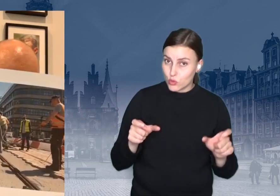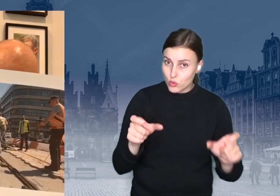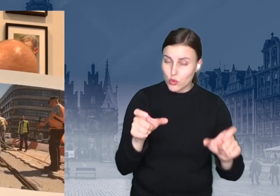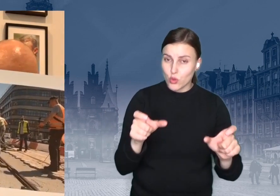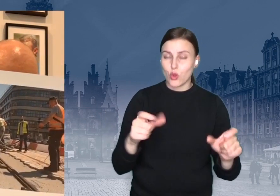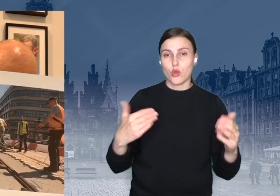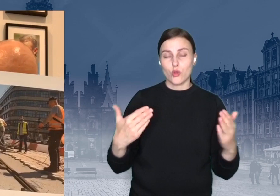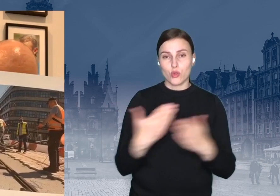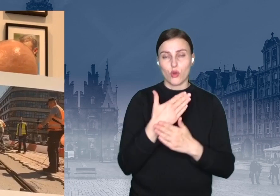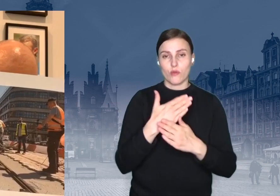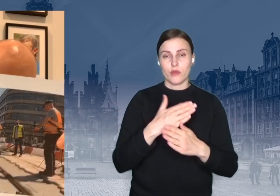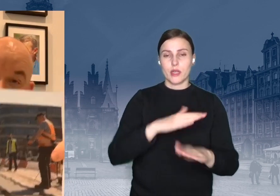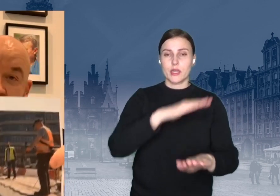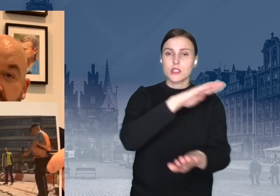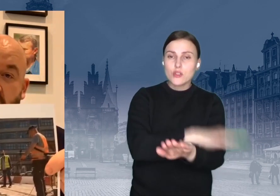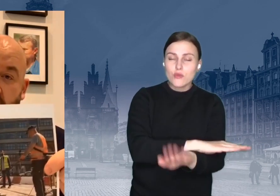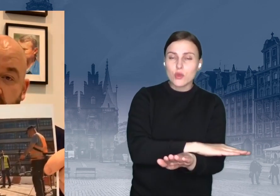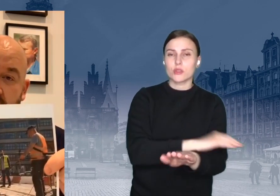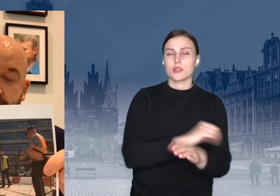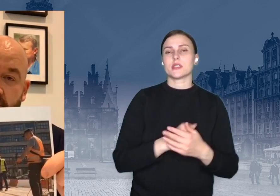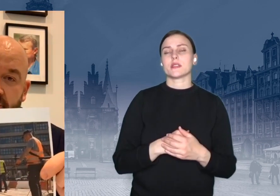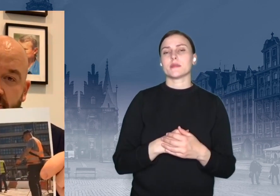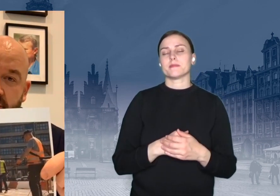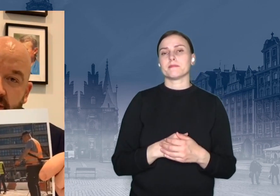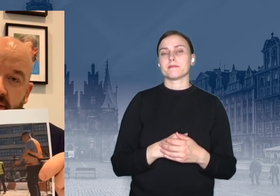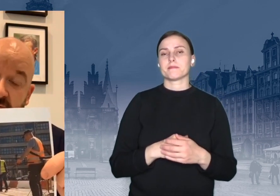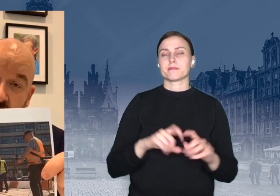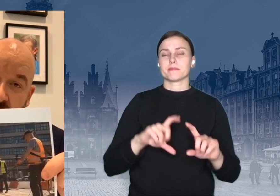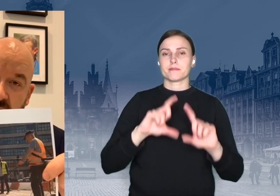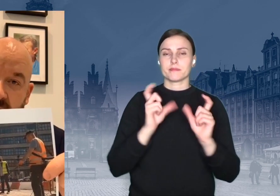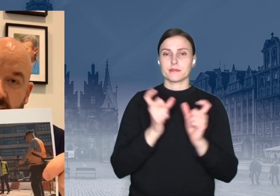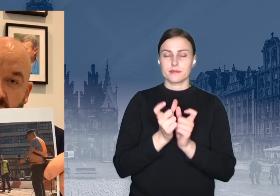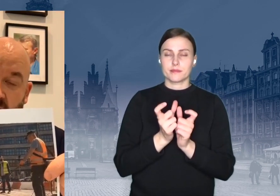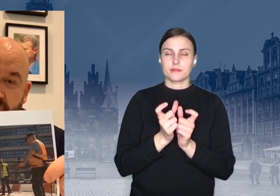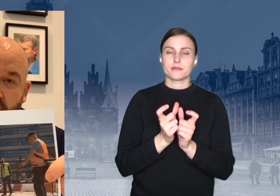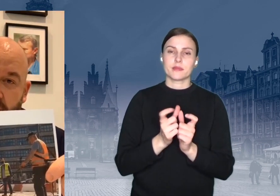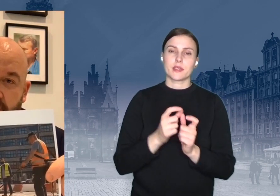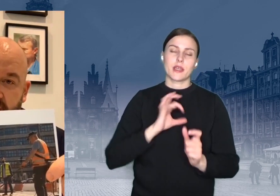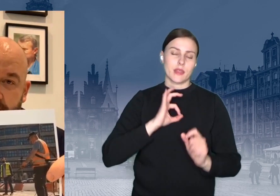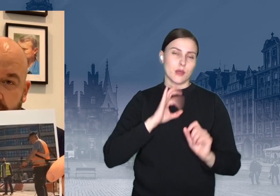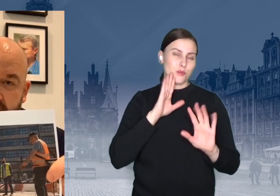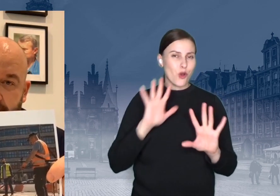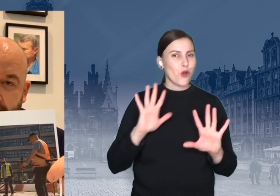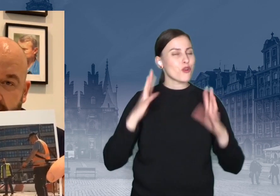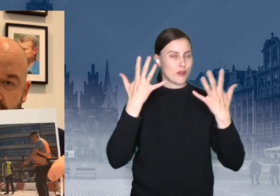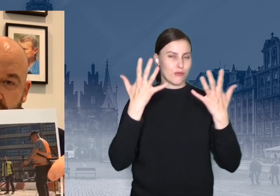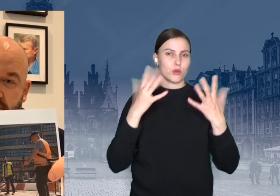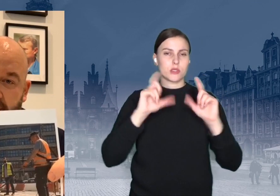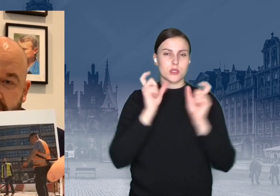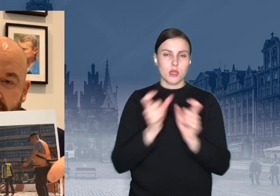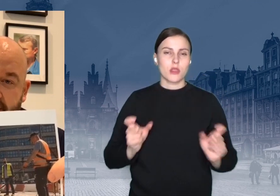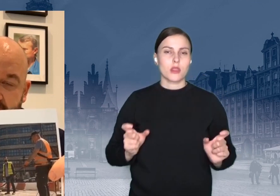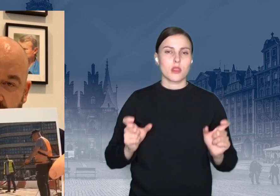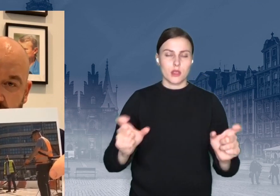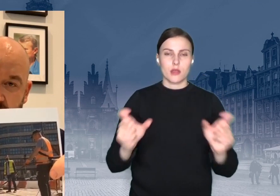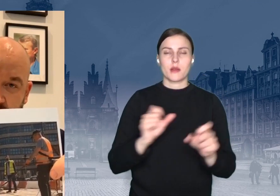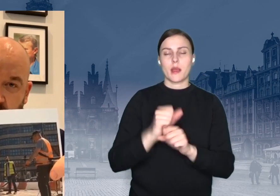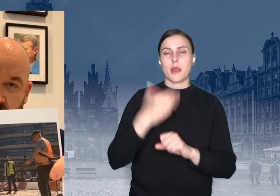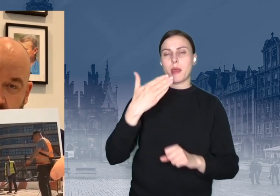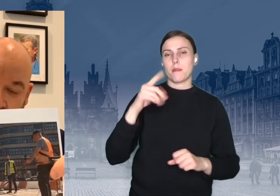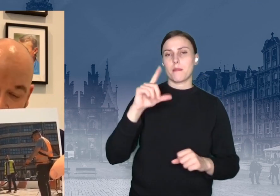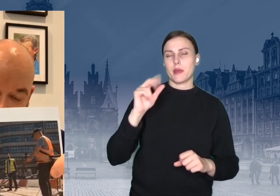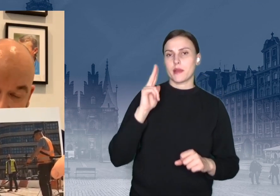W ramach naszej rewolucji torowej, którą prowadzi prezes NPK, Krzysztof Balawejter, całemu zespołowi,